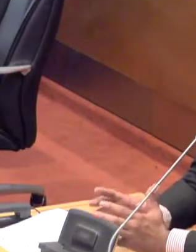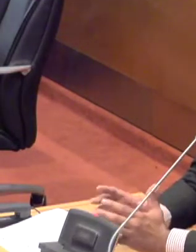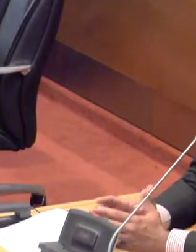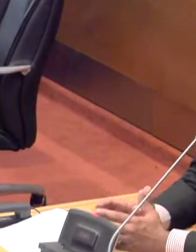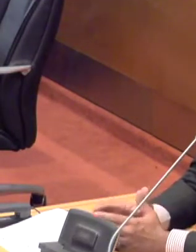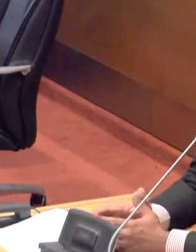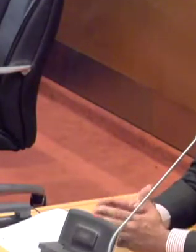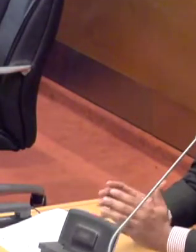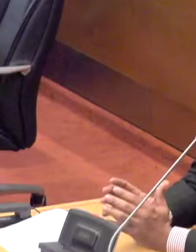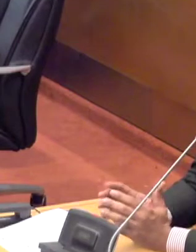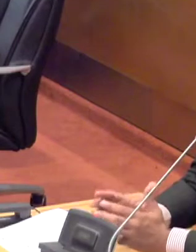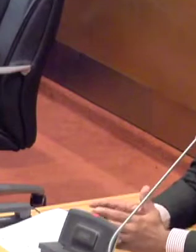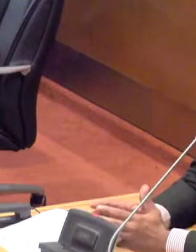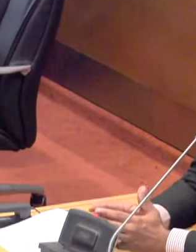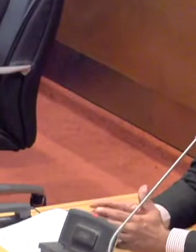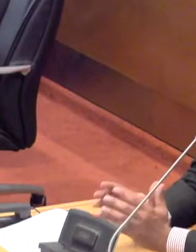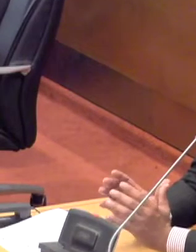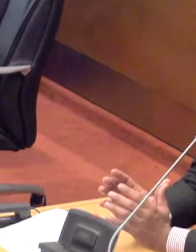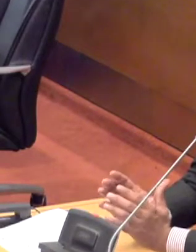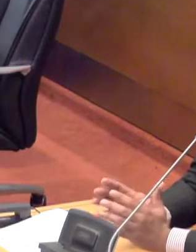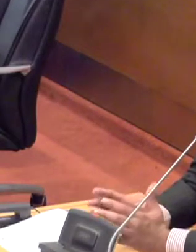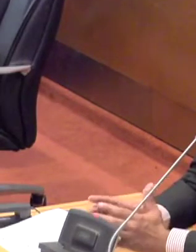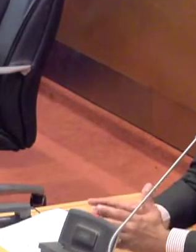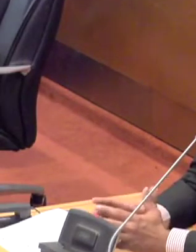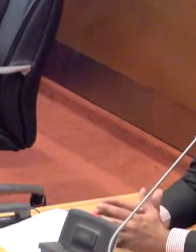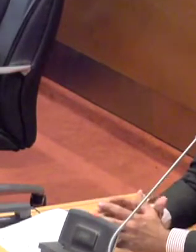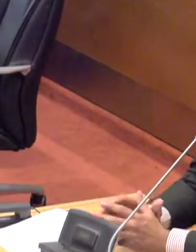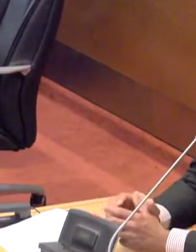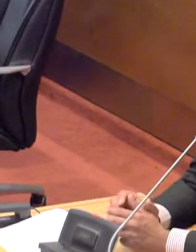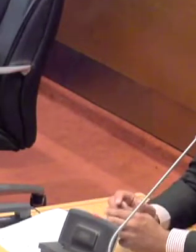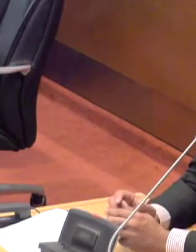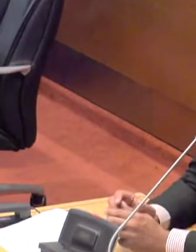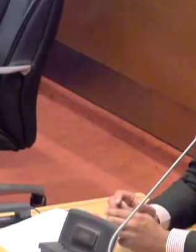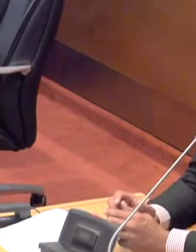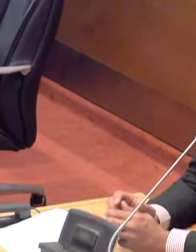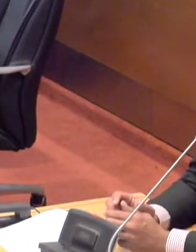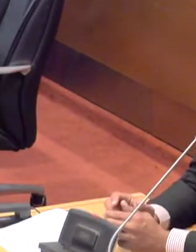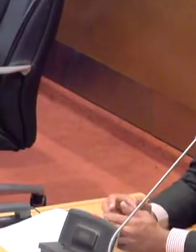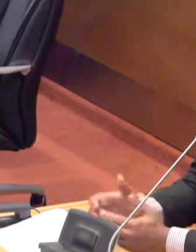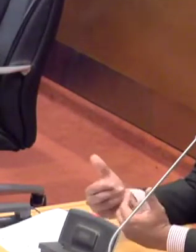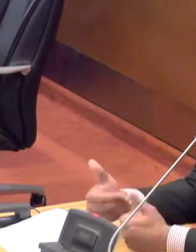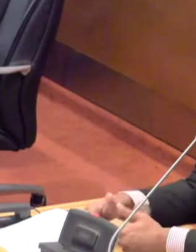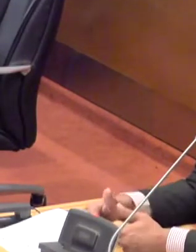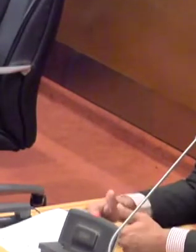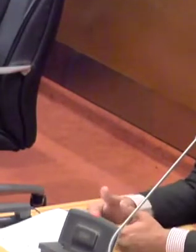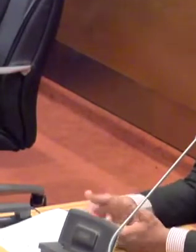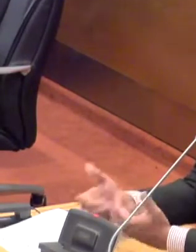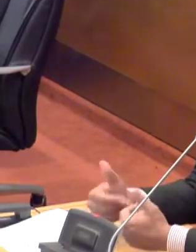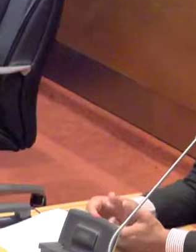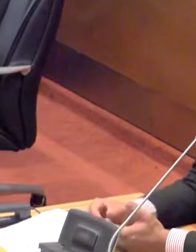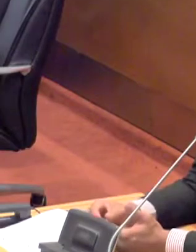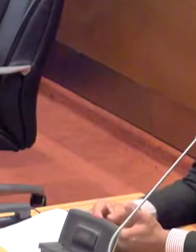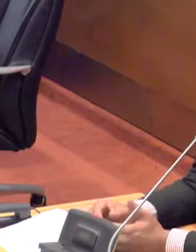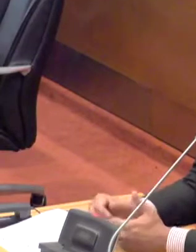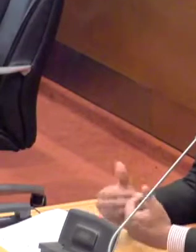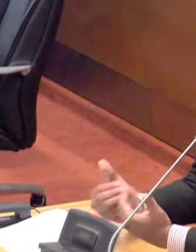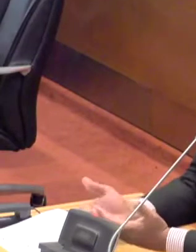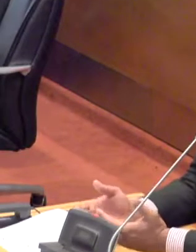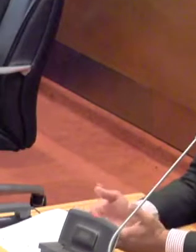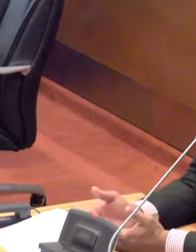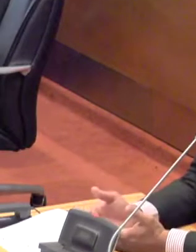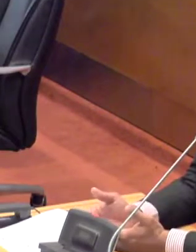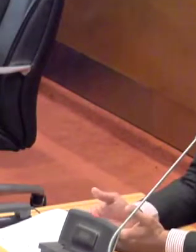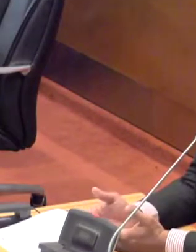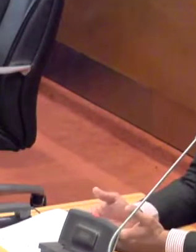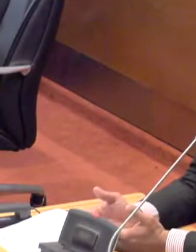compromisso aqui em defesa das mulheres, em defesa das minorias do estado do Maranhão. Eu, enquanto parlamentar dessa casa, enquanto cidadão, eu fico muito